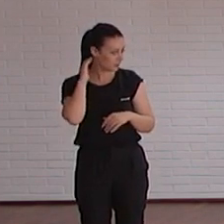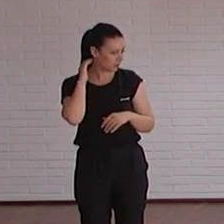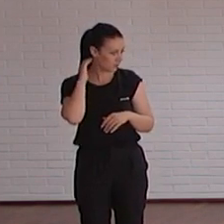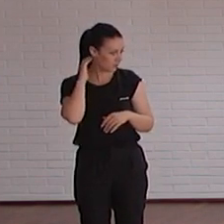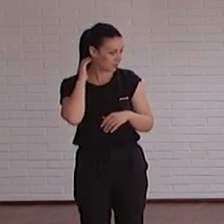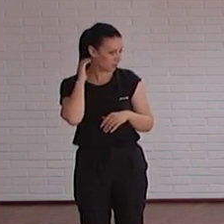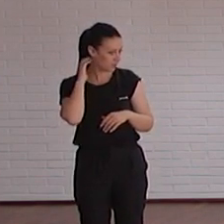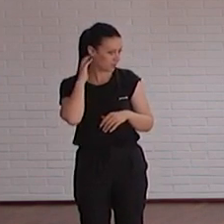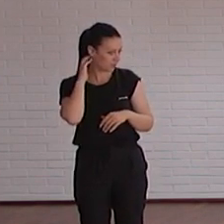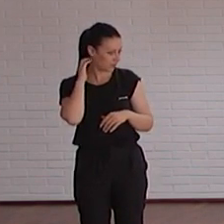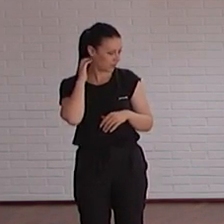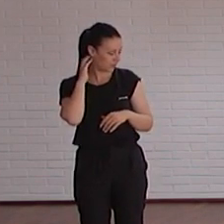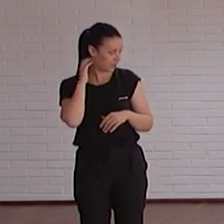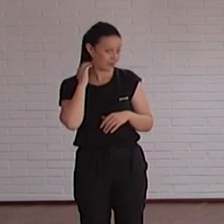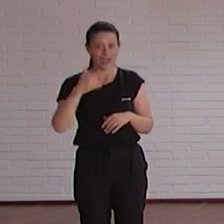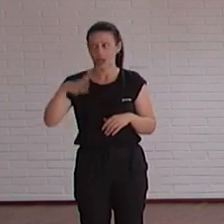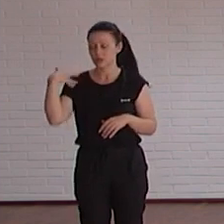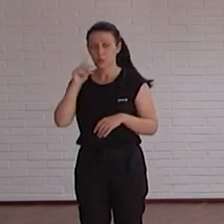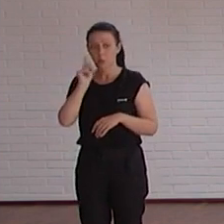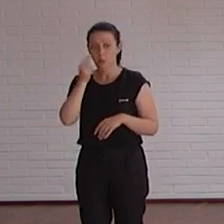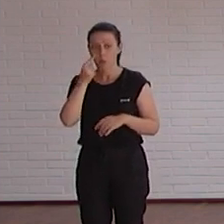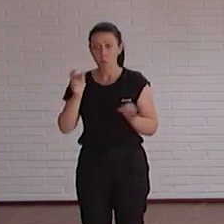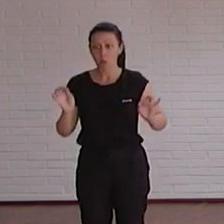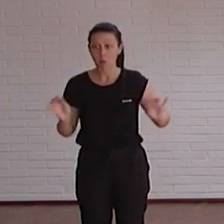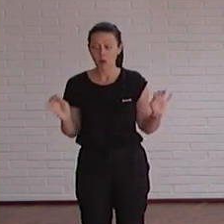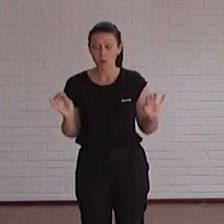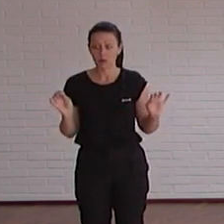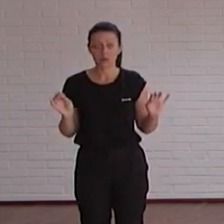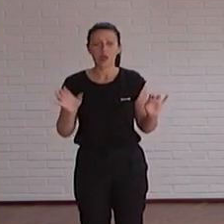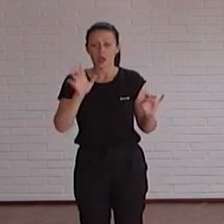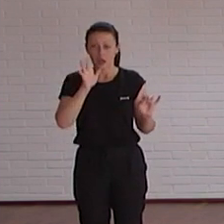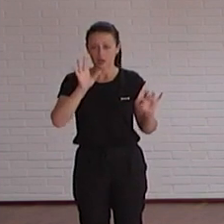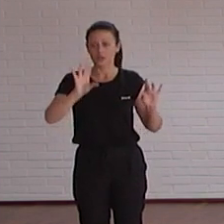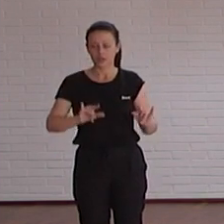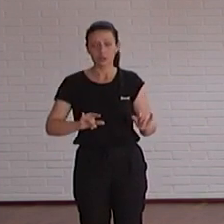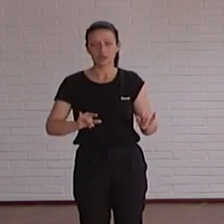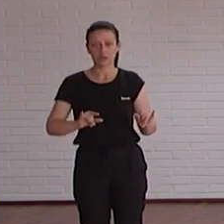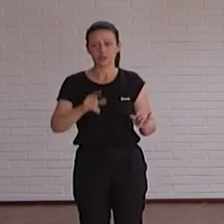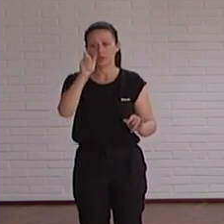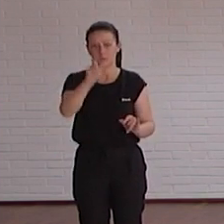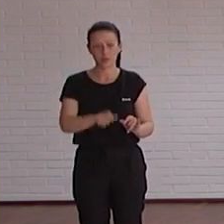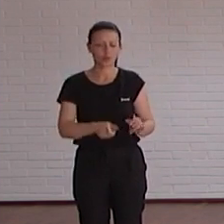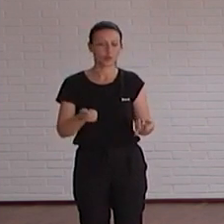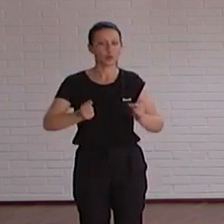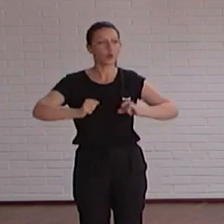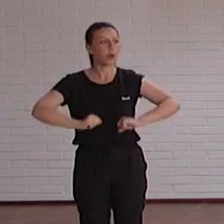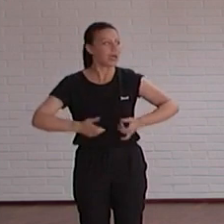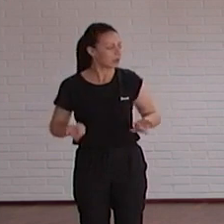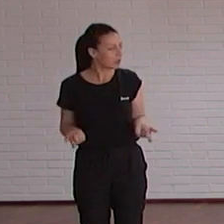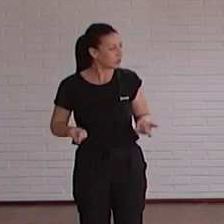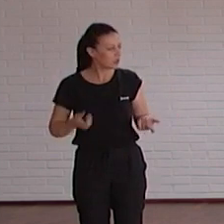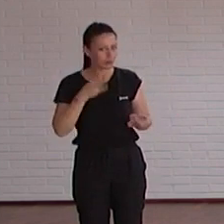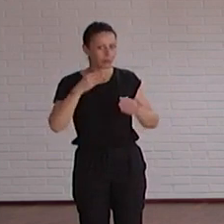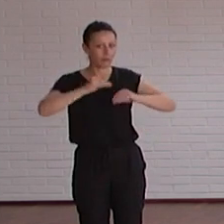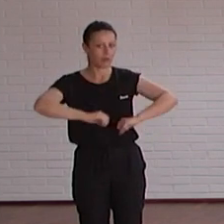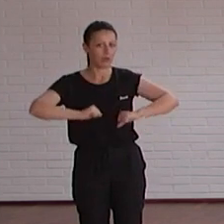es verdad que cosas que hasta ahora no veíamos o no nos dábamos cuenta ahora es verdad que con una persona más mayor incluso ya nosotros